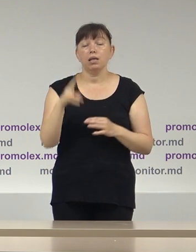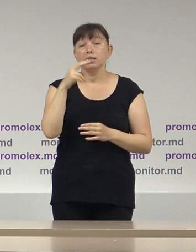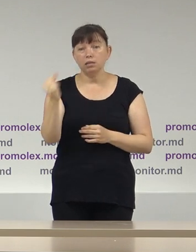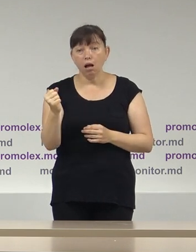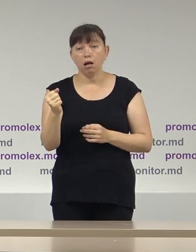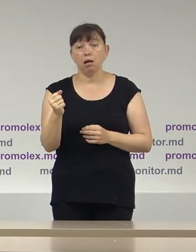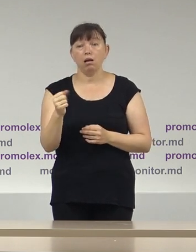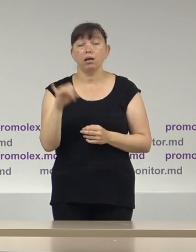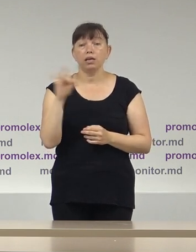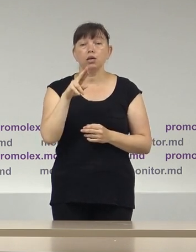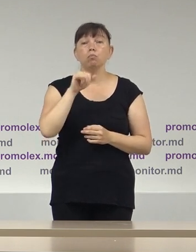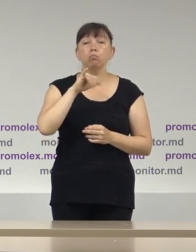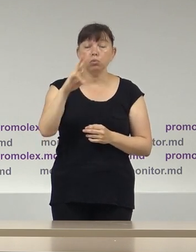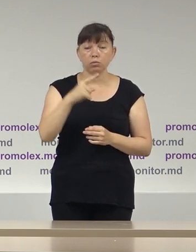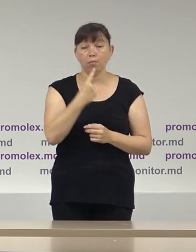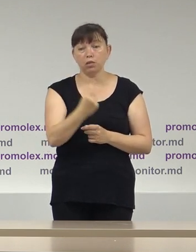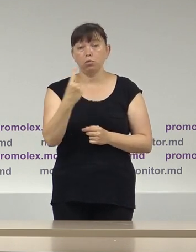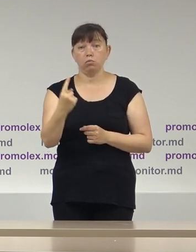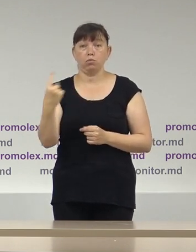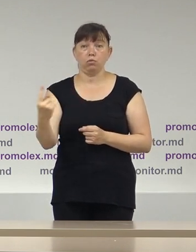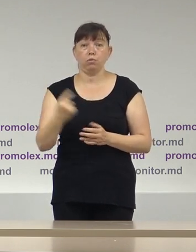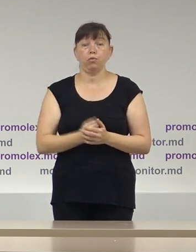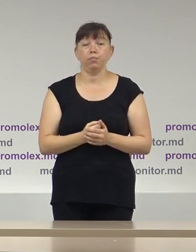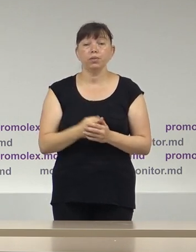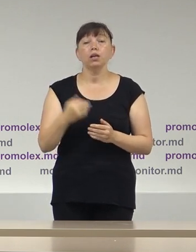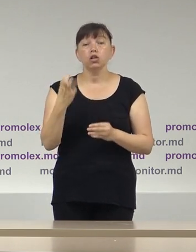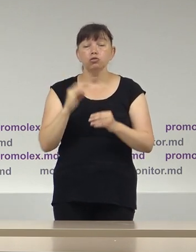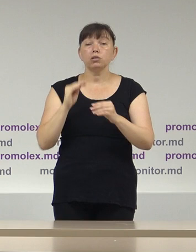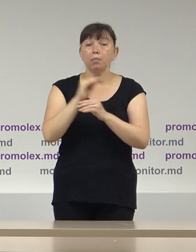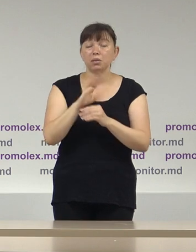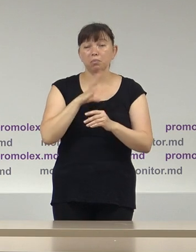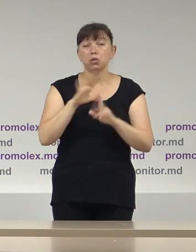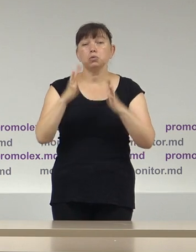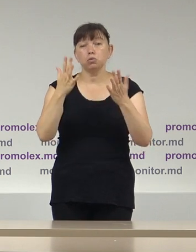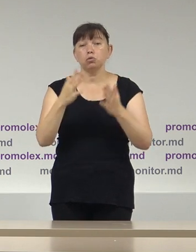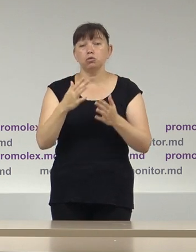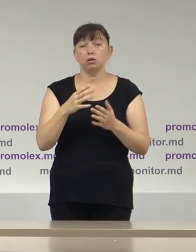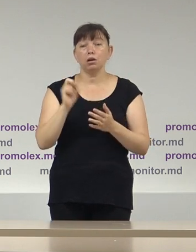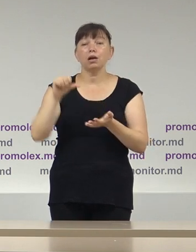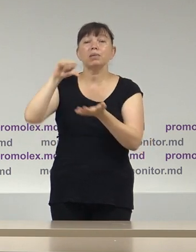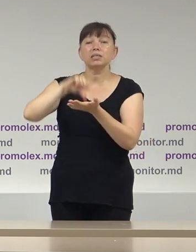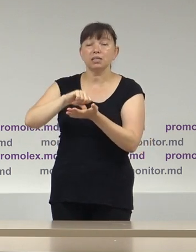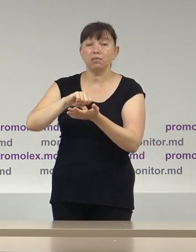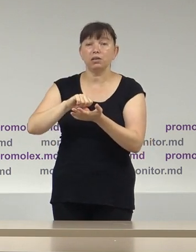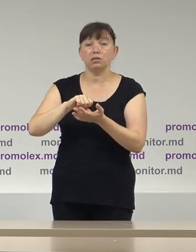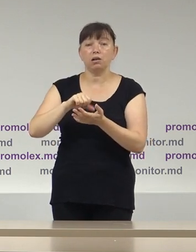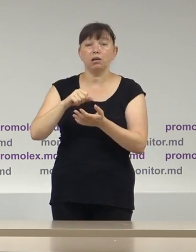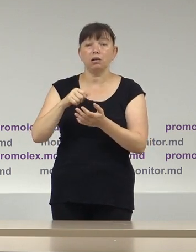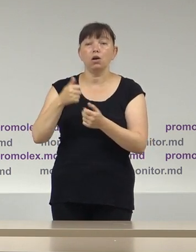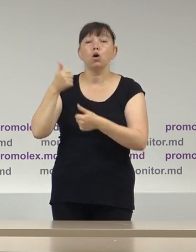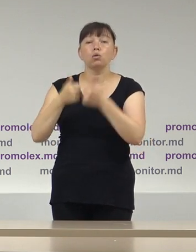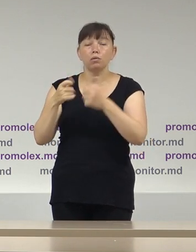unitate și adevăr și pun câte un caz. Suplimentar, un caz l-a avut ca autor pe reprezentantul concurentului